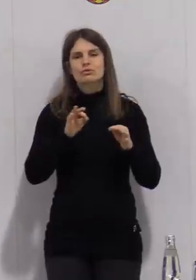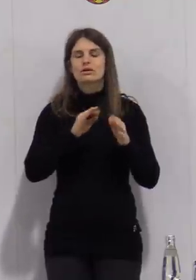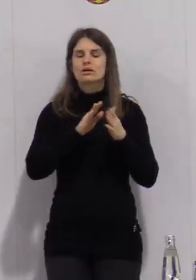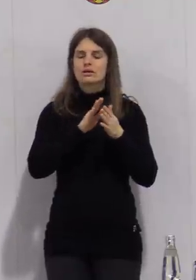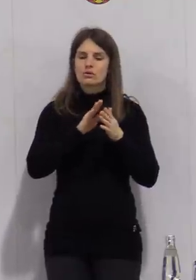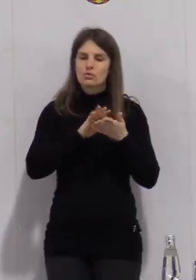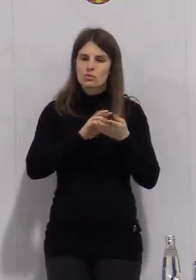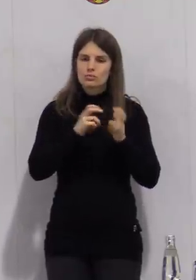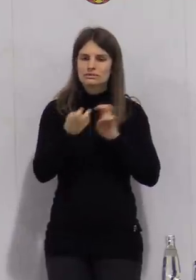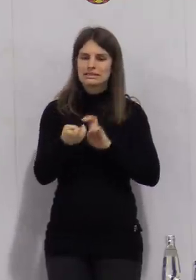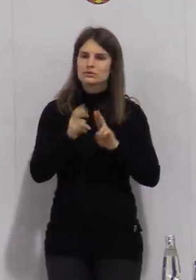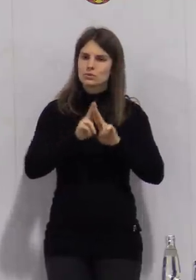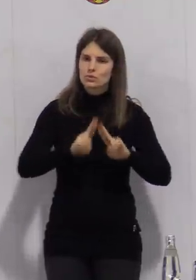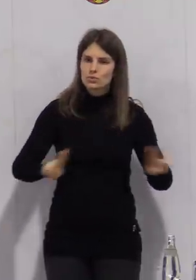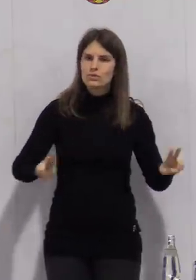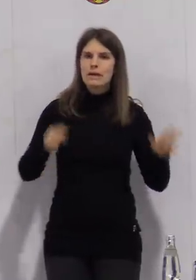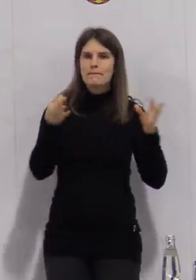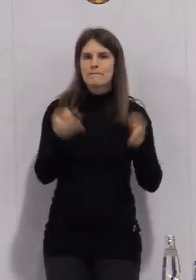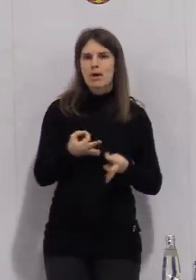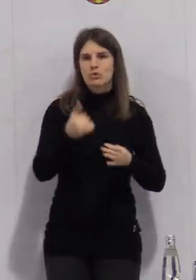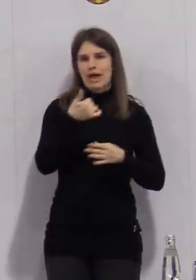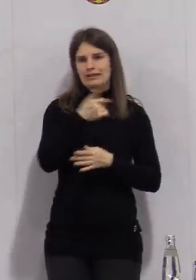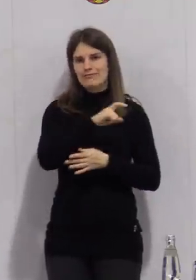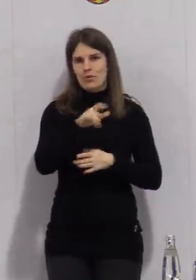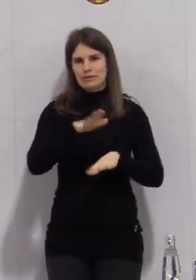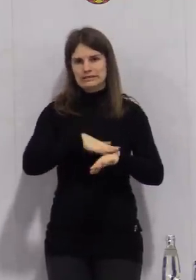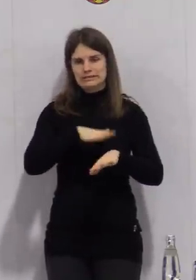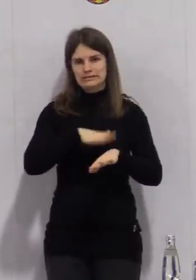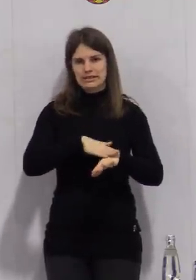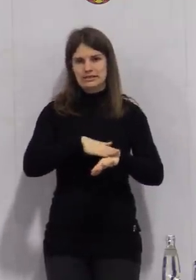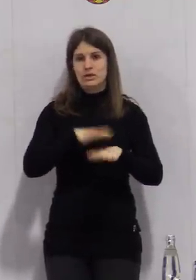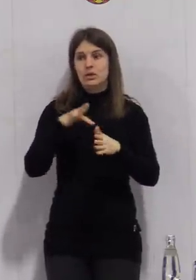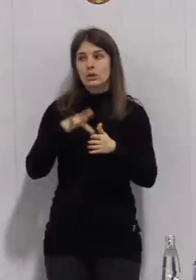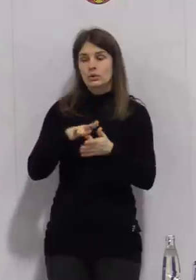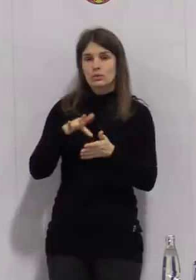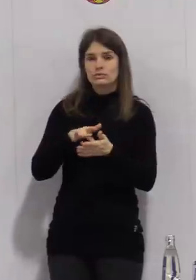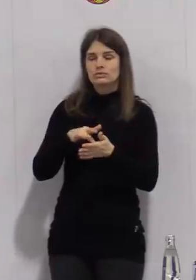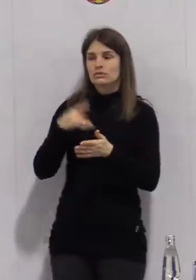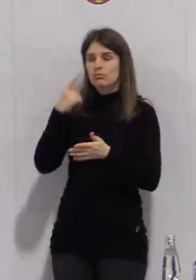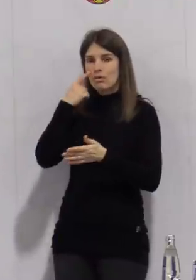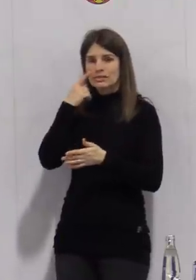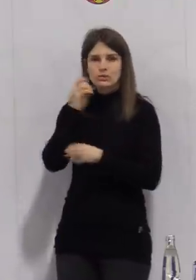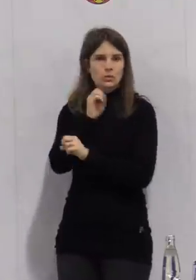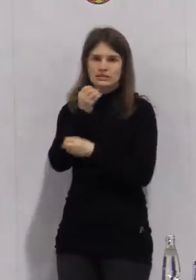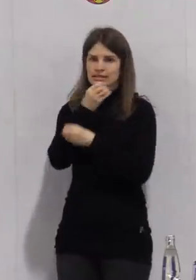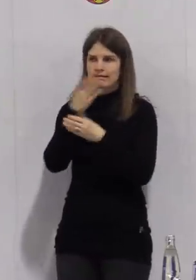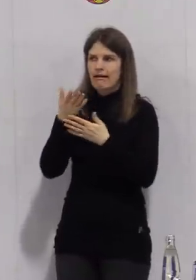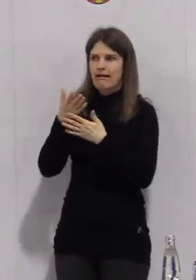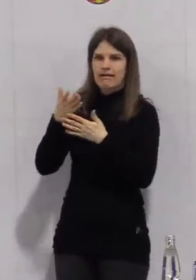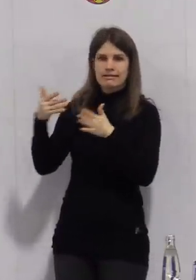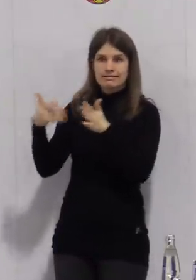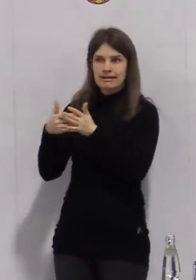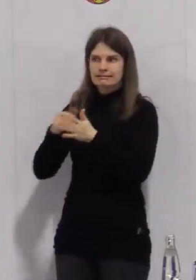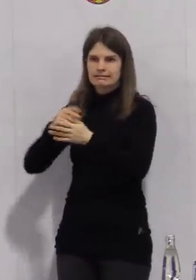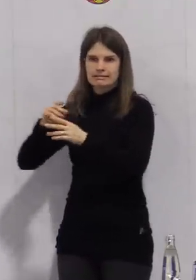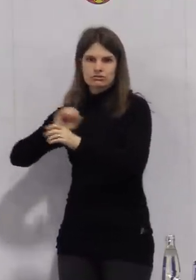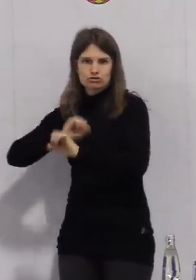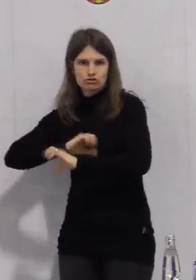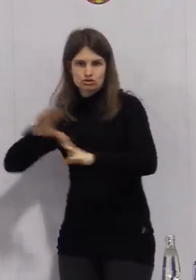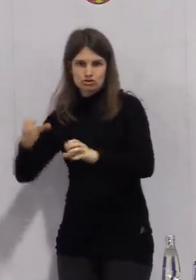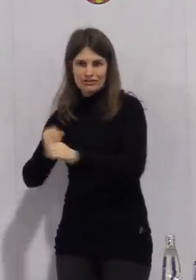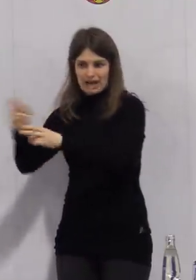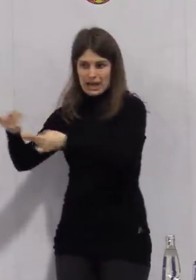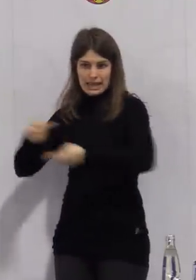nämlich wir müssen die kurzfristige Lieferbarkeit der Tests klären. Wir benötigen ja ungefähr